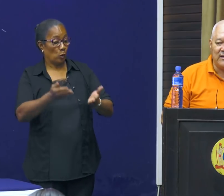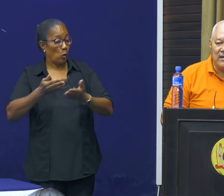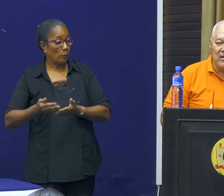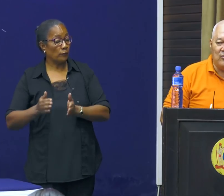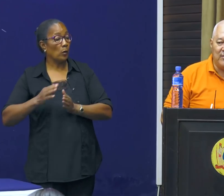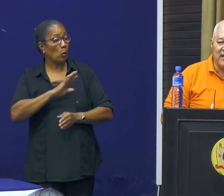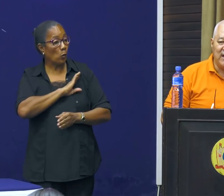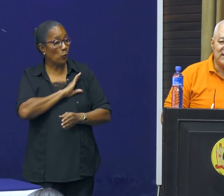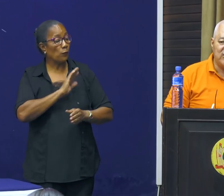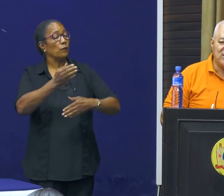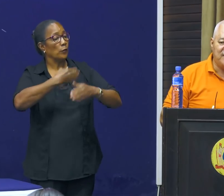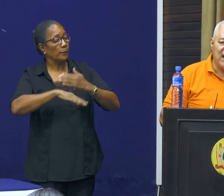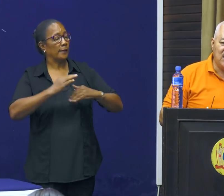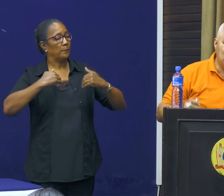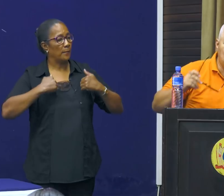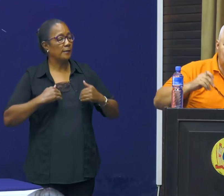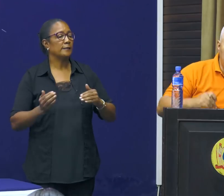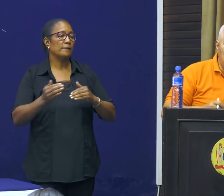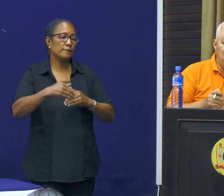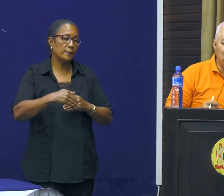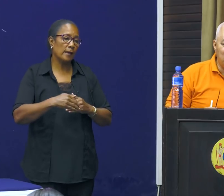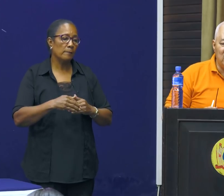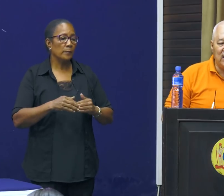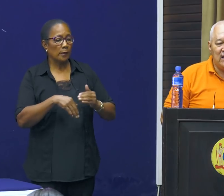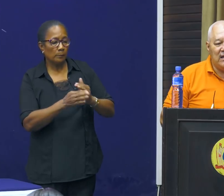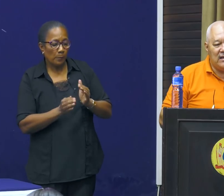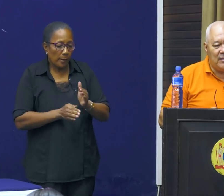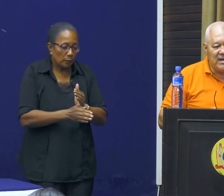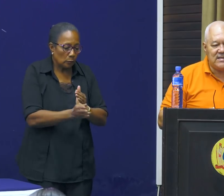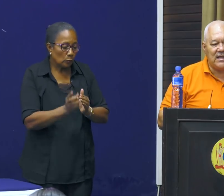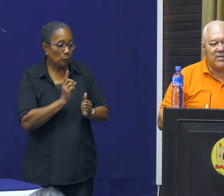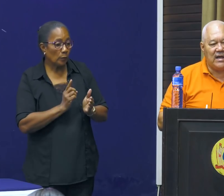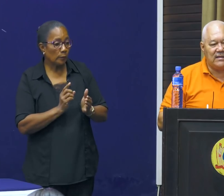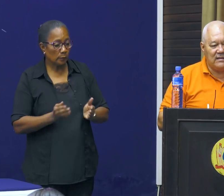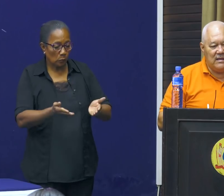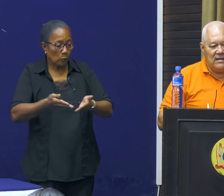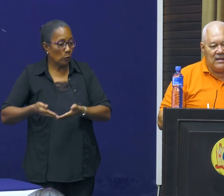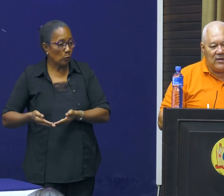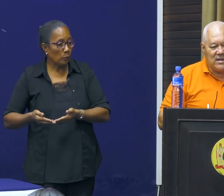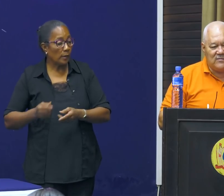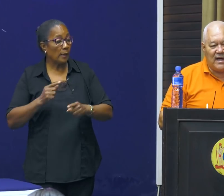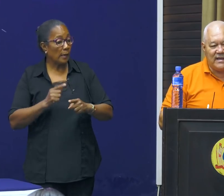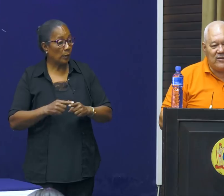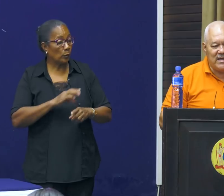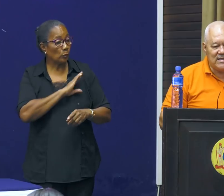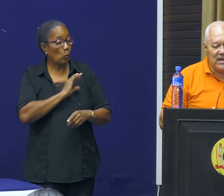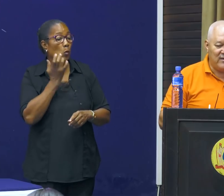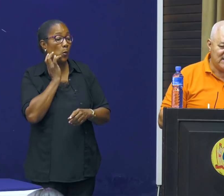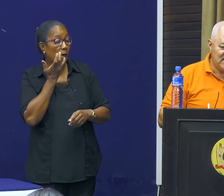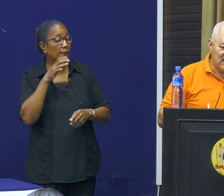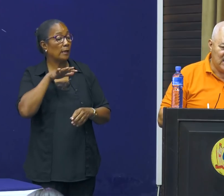voorbereid, waarbij de mensen dus via een bepaalde tunnel naar binnen zijn gebracht. Er was water